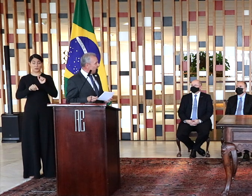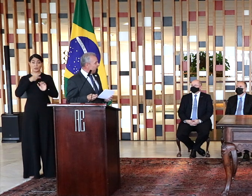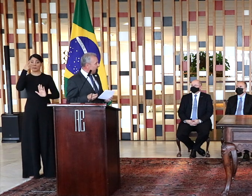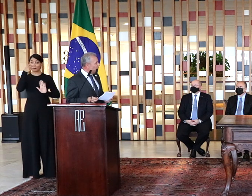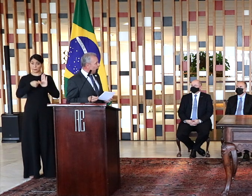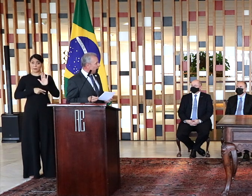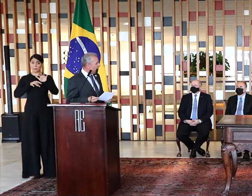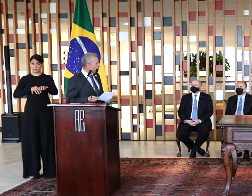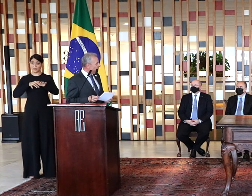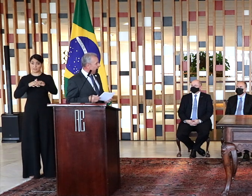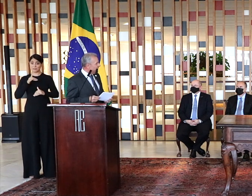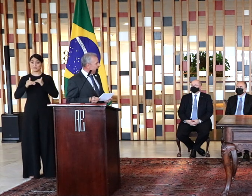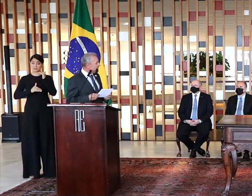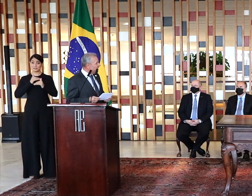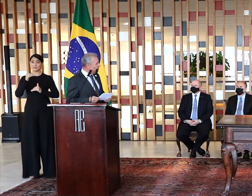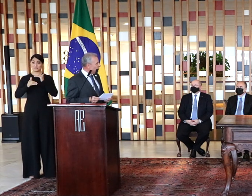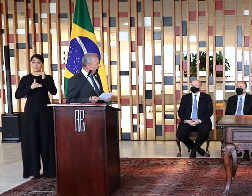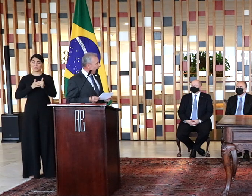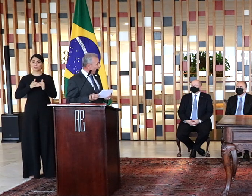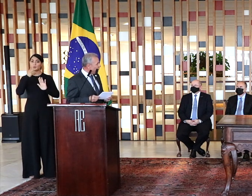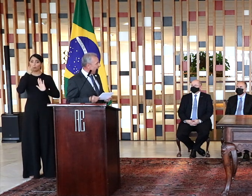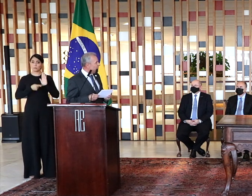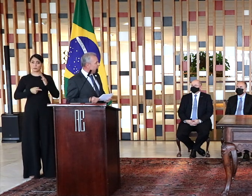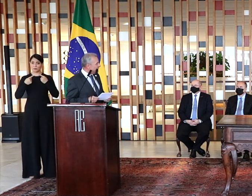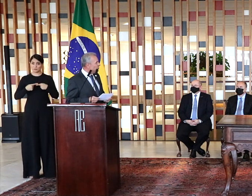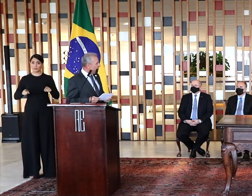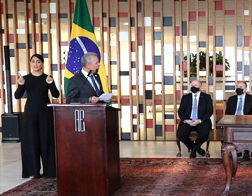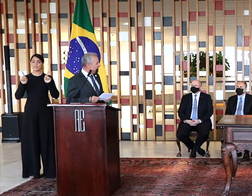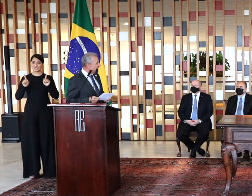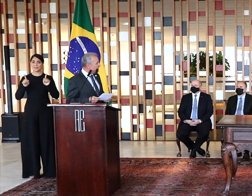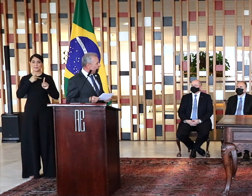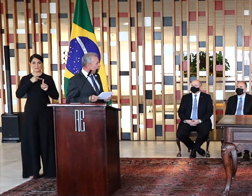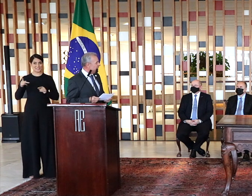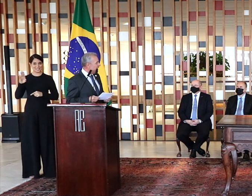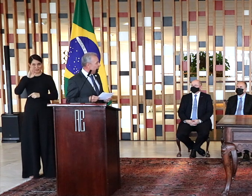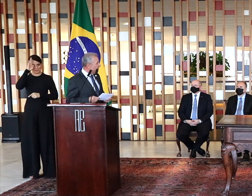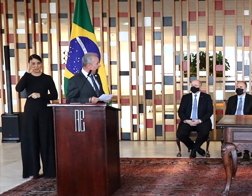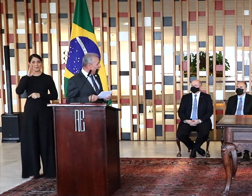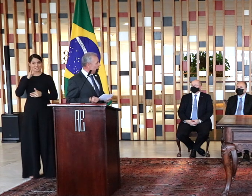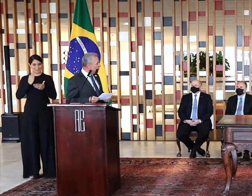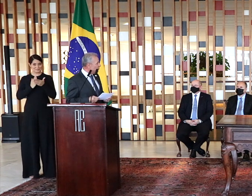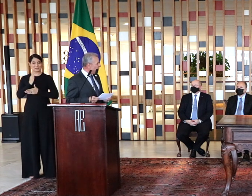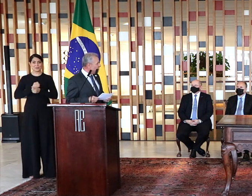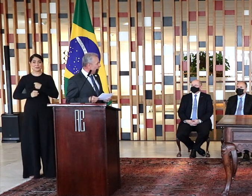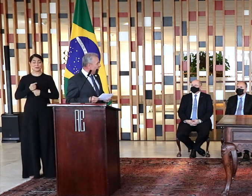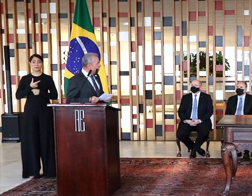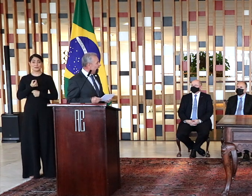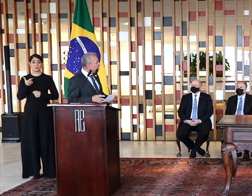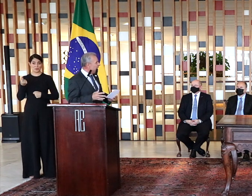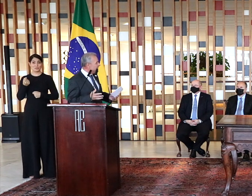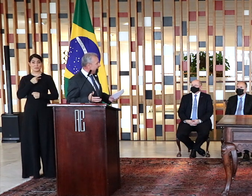Mineração e Desenvolvimento, aprovado e lançado pelo presidente Bolsonaro em 2020.